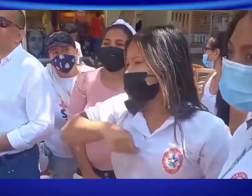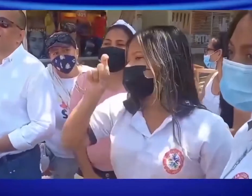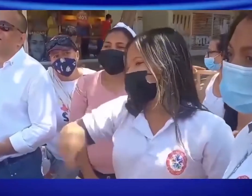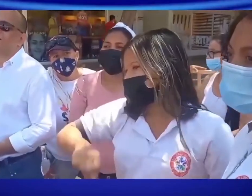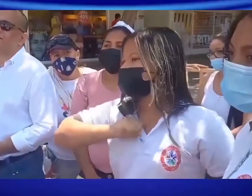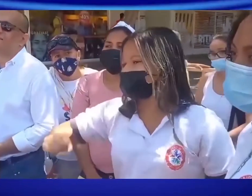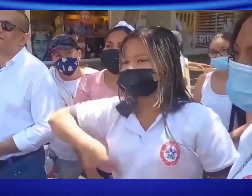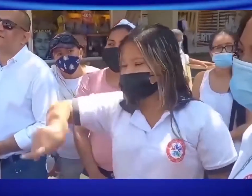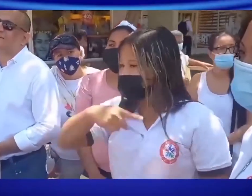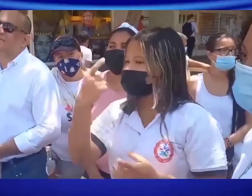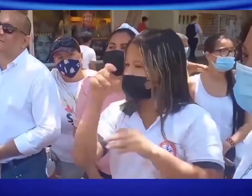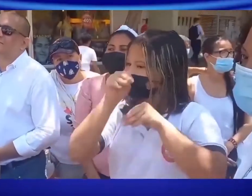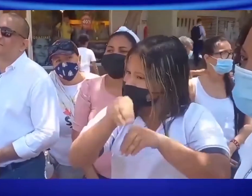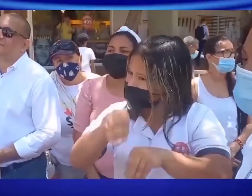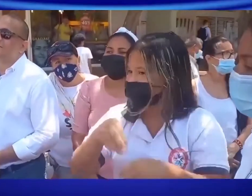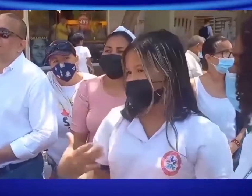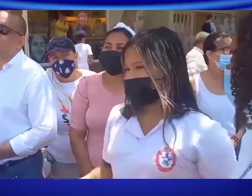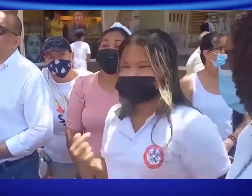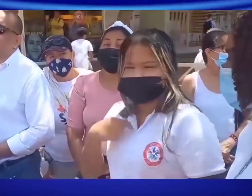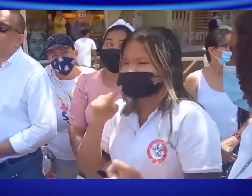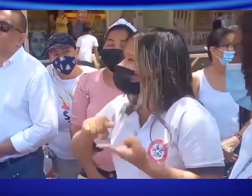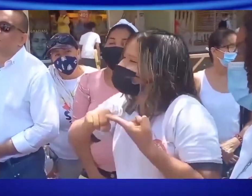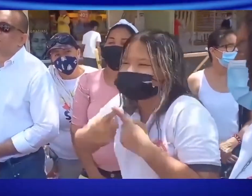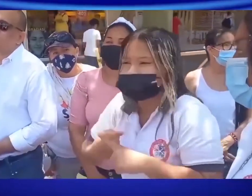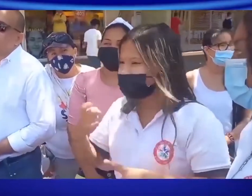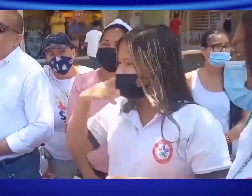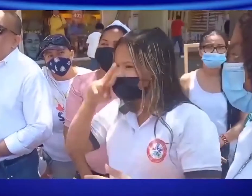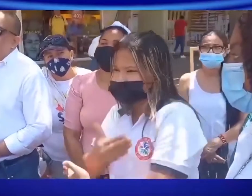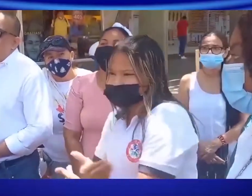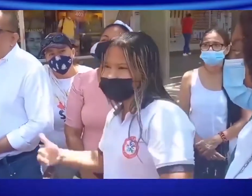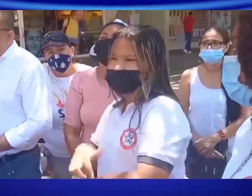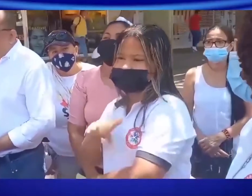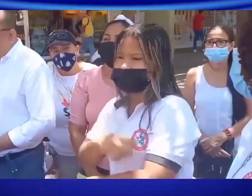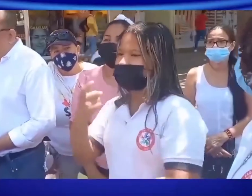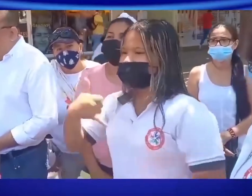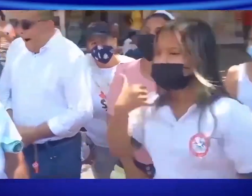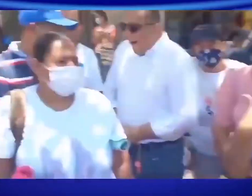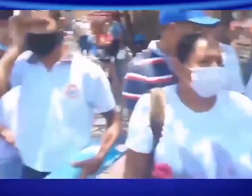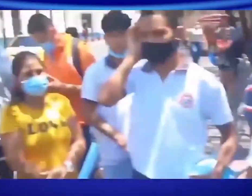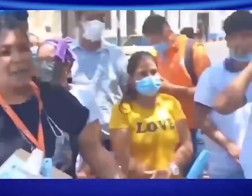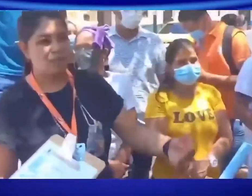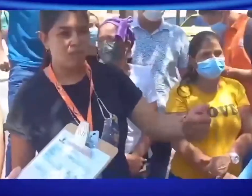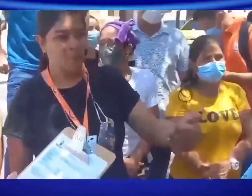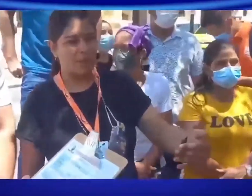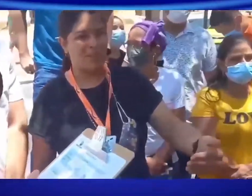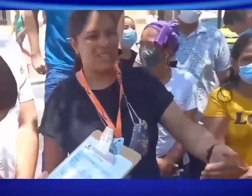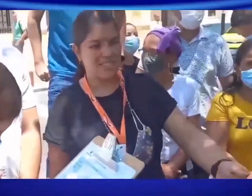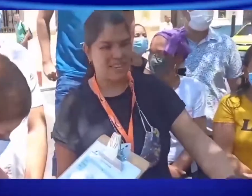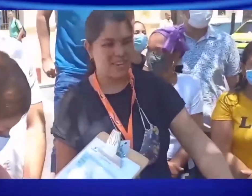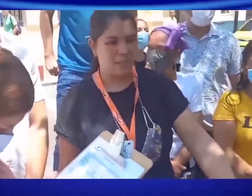¿qué pasa en el futuro? Lo que se está viendo hoy en día. Esto tiene que empezar desde la primaria, desde los dos años más tempranos, para que nosotros podamos tener nuestra formación y